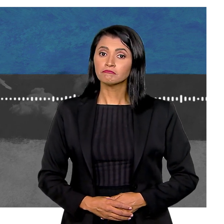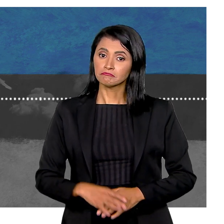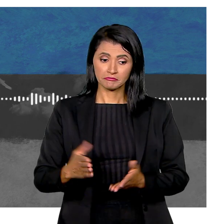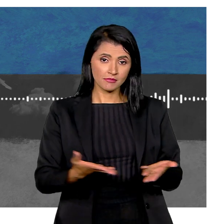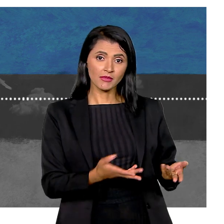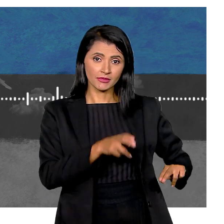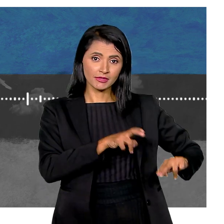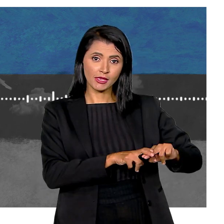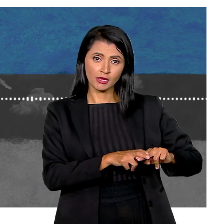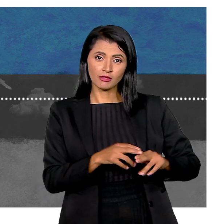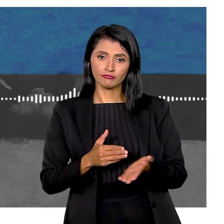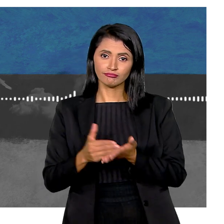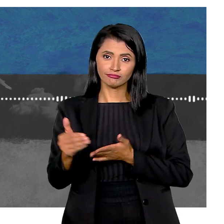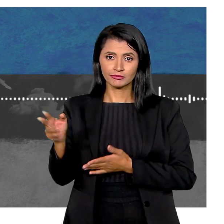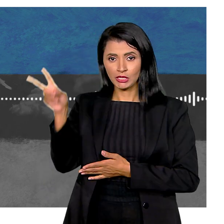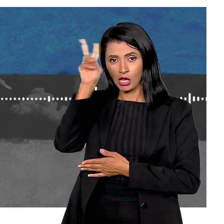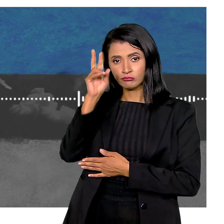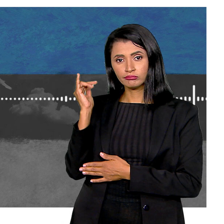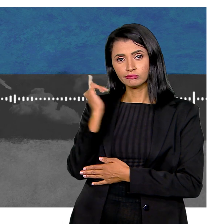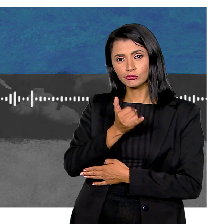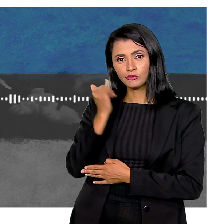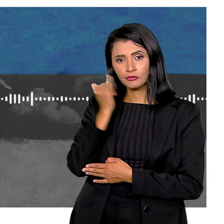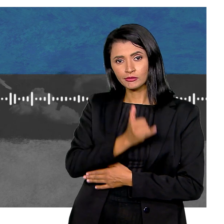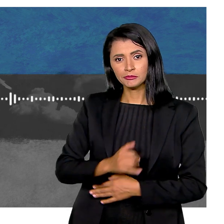Senta que lá vem a história